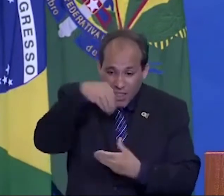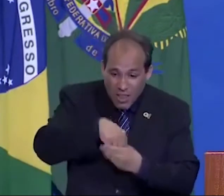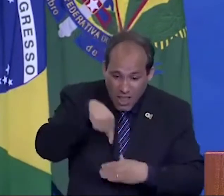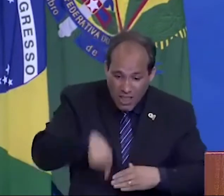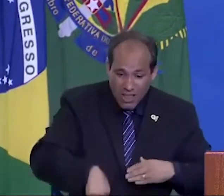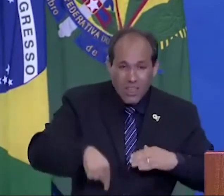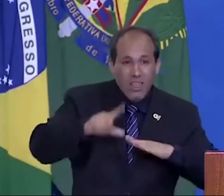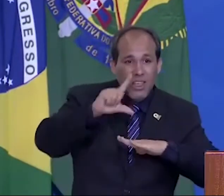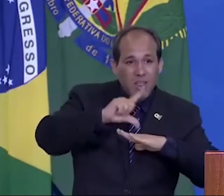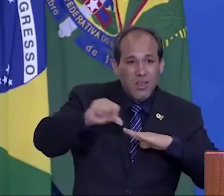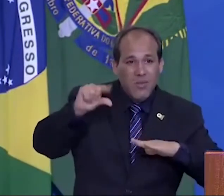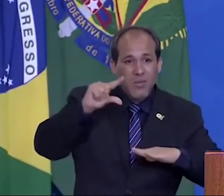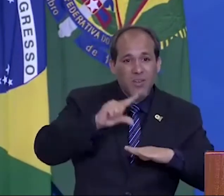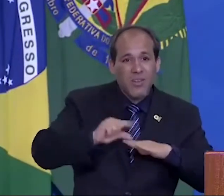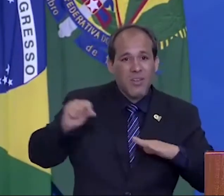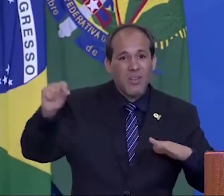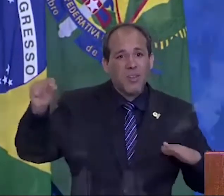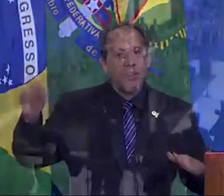Amém.